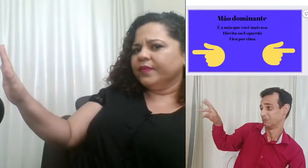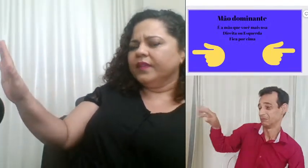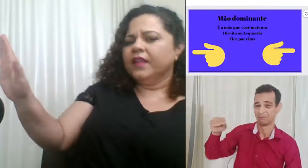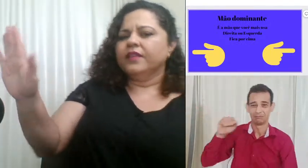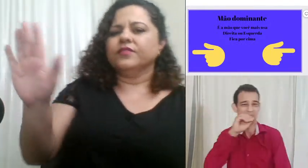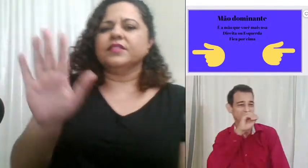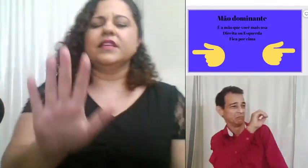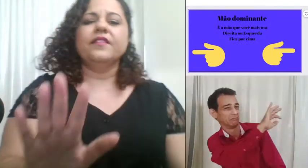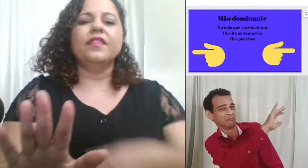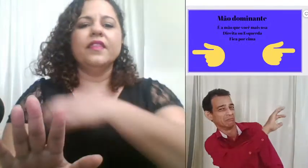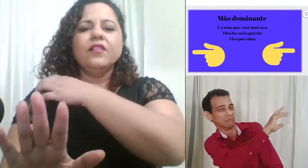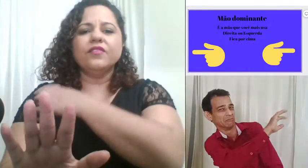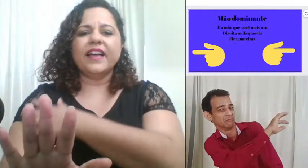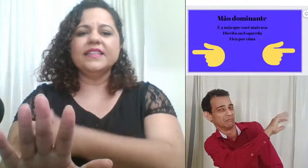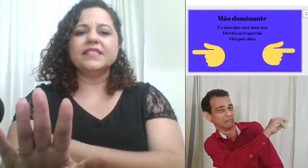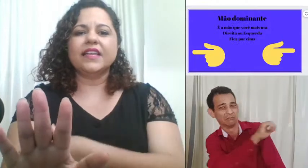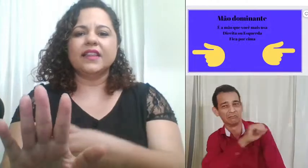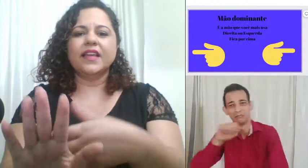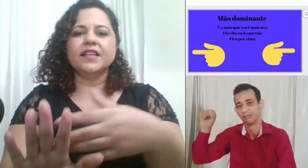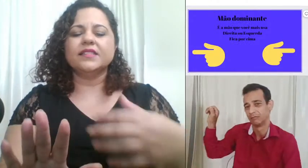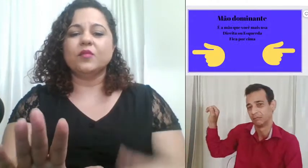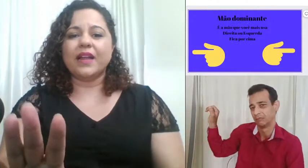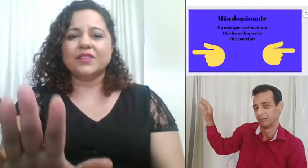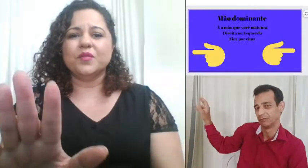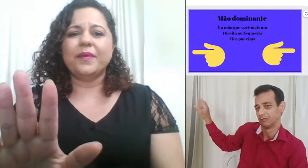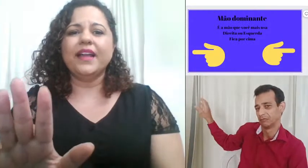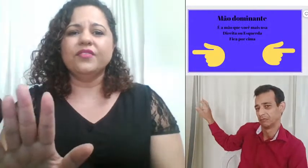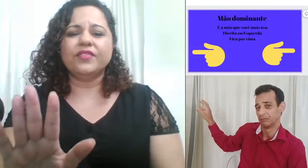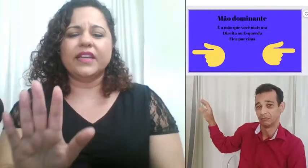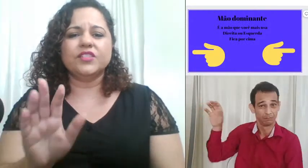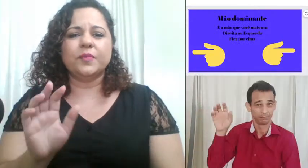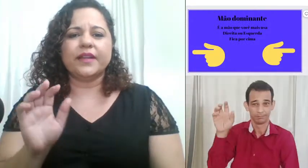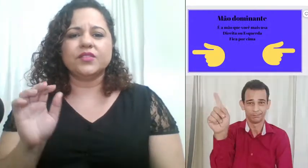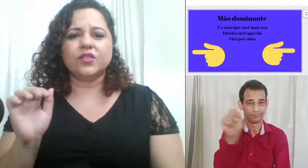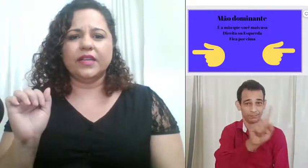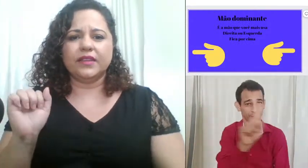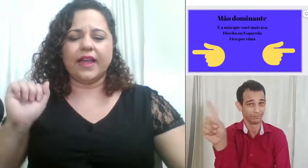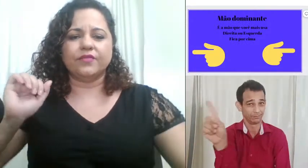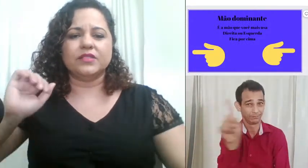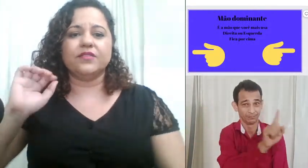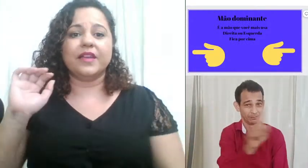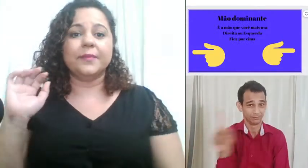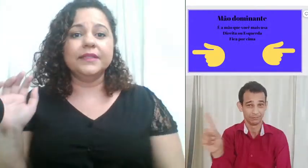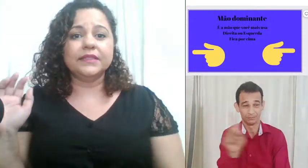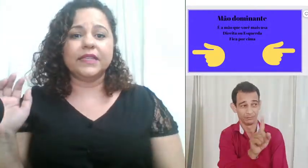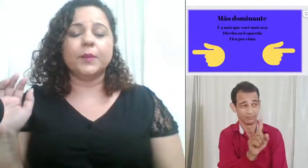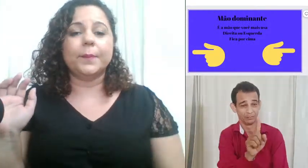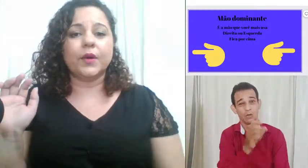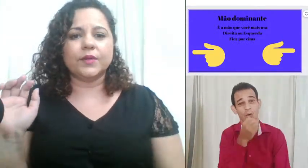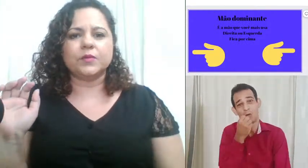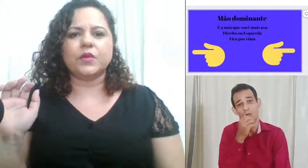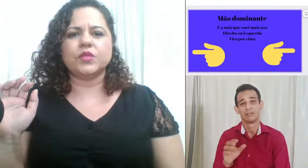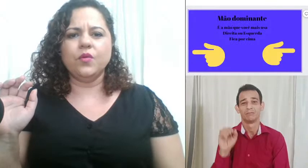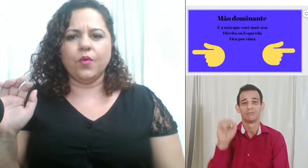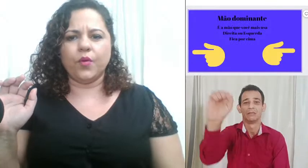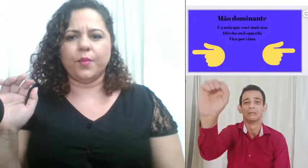você não vai estender seu braço para frente para soletrar você vai manter próximo ao seu corpo